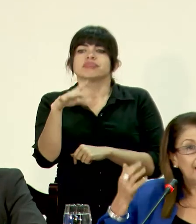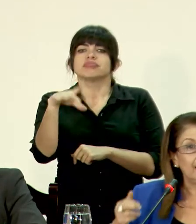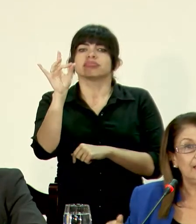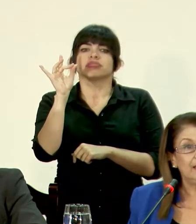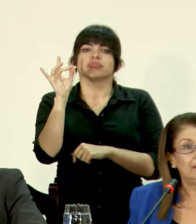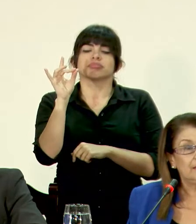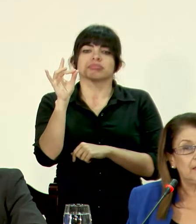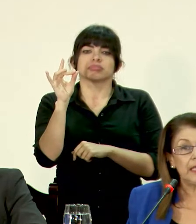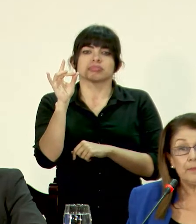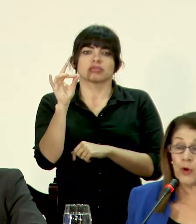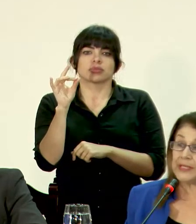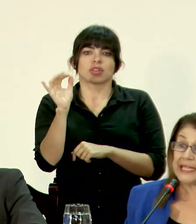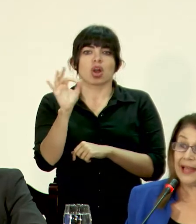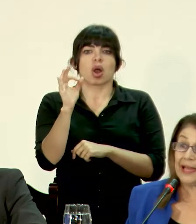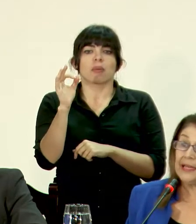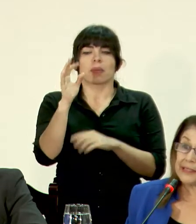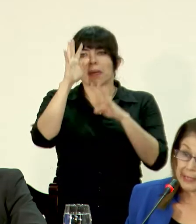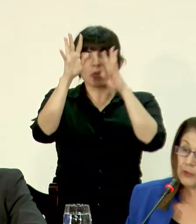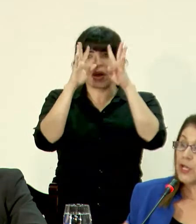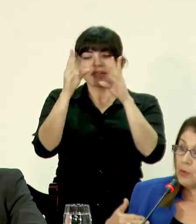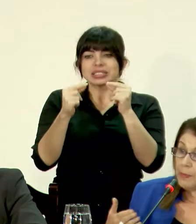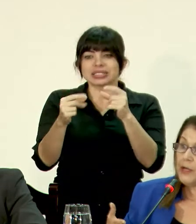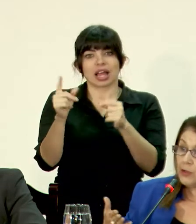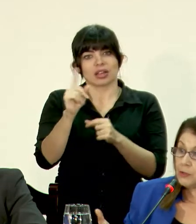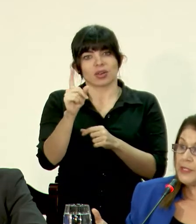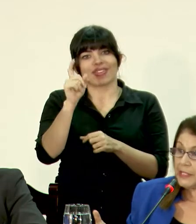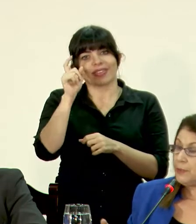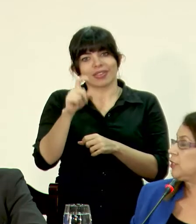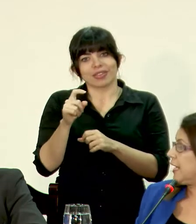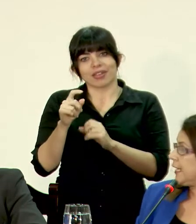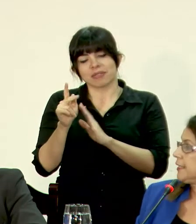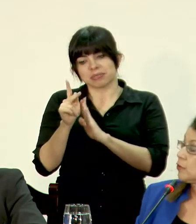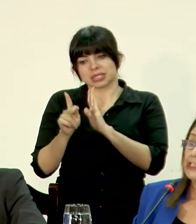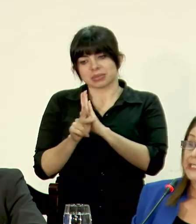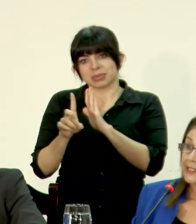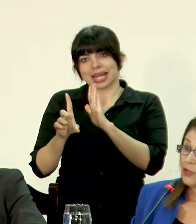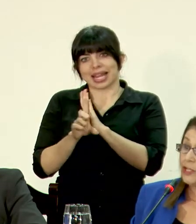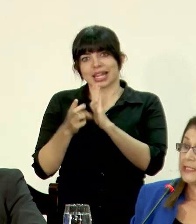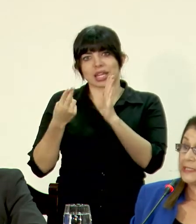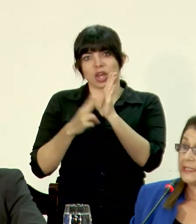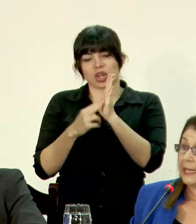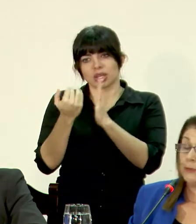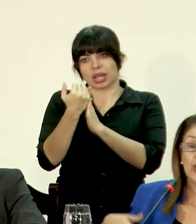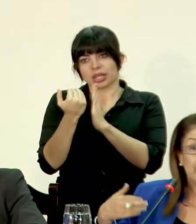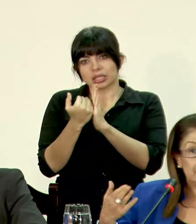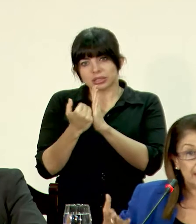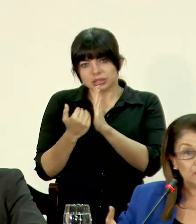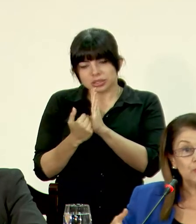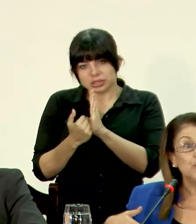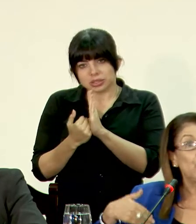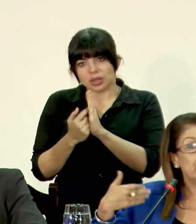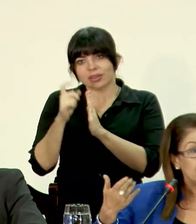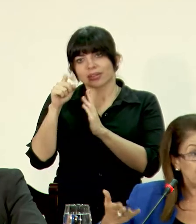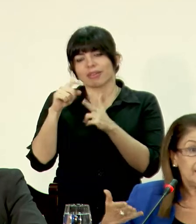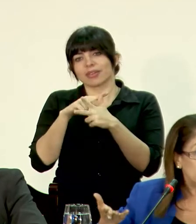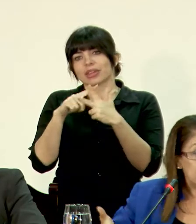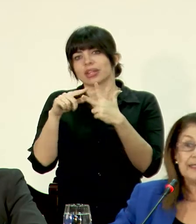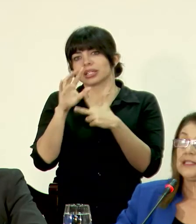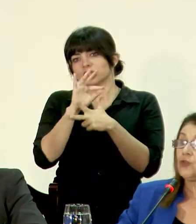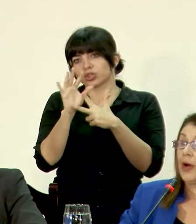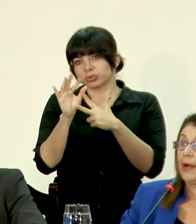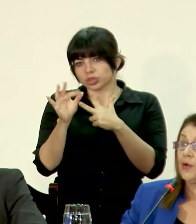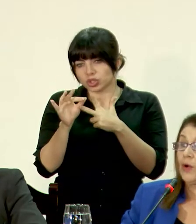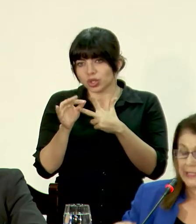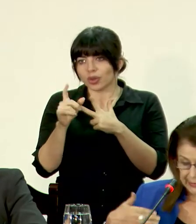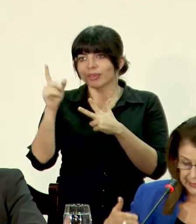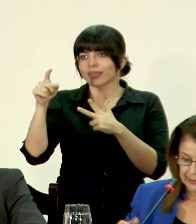manera improvisada. Tenemos que cumplir con los principios de la ley de contratación. Necesitamos tres opciones, se